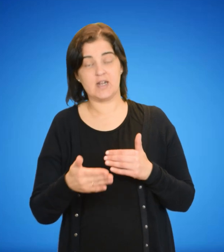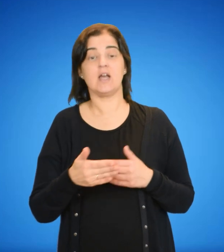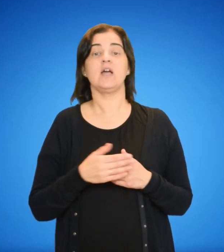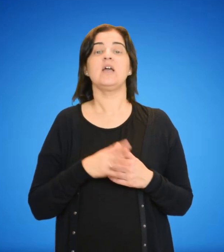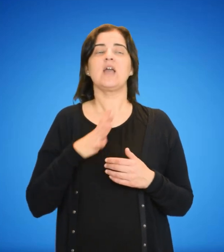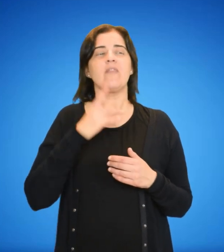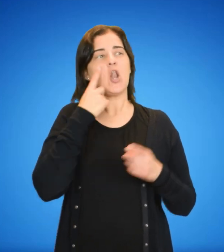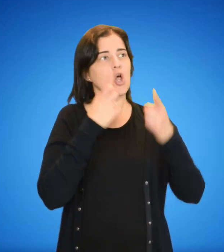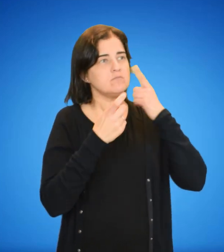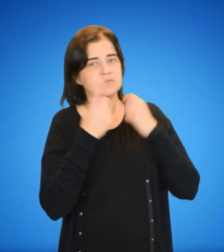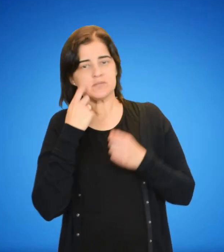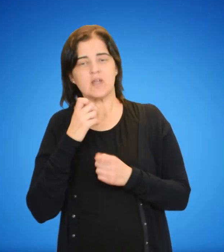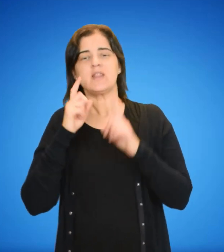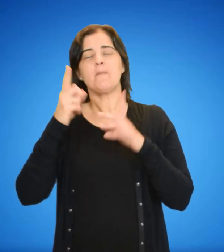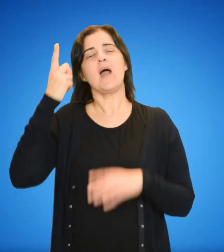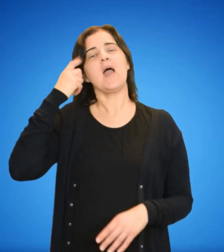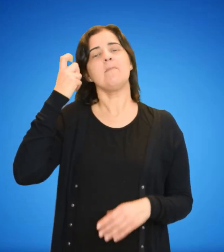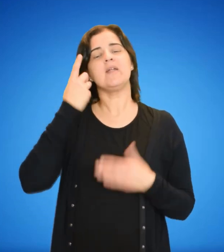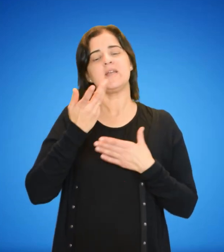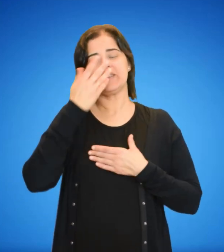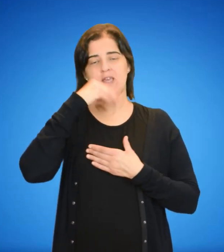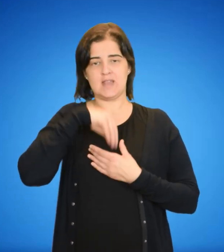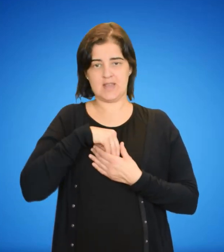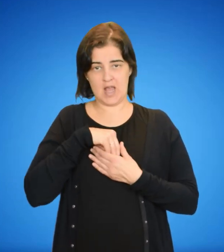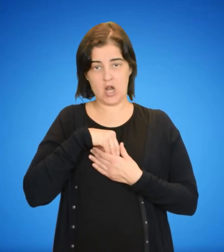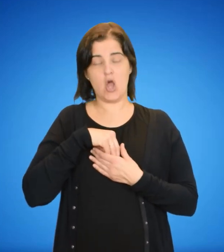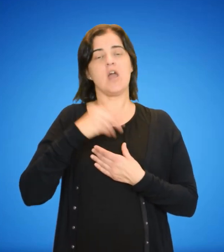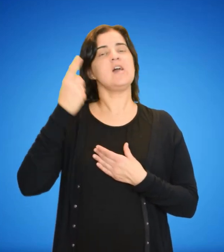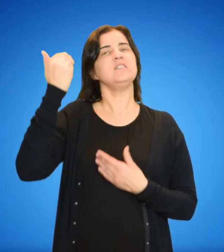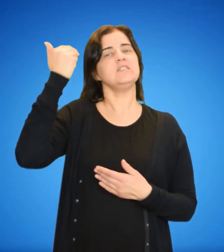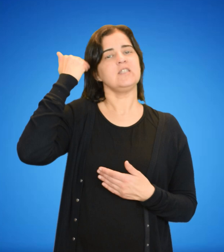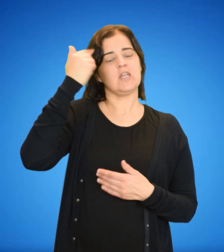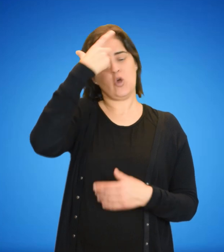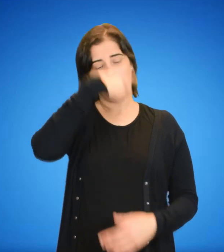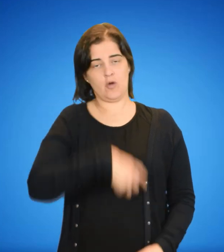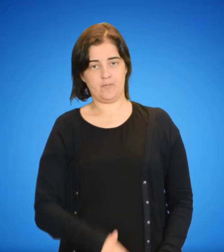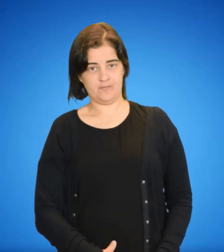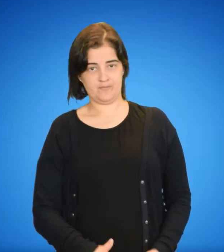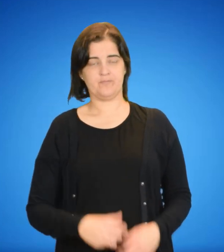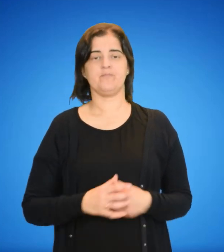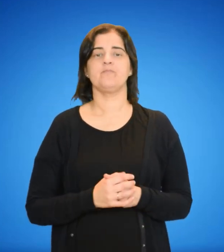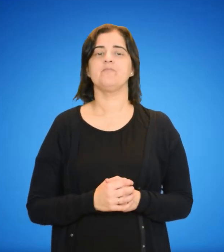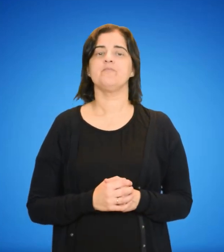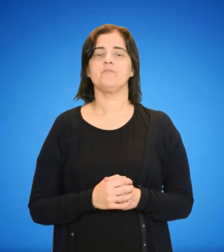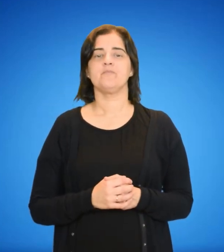proviene de los sentidos, y de la experiencia interna, estados de ánimo del sujeto, fenómenos psíquicos.